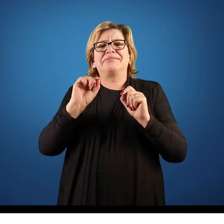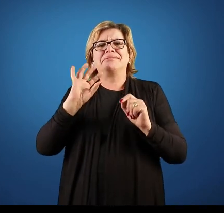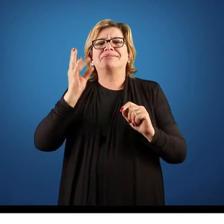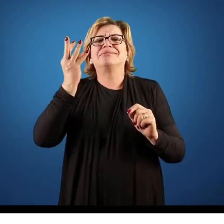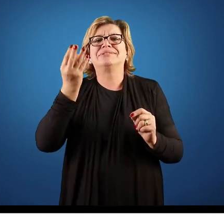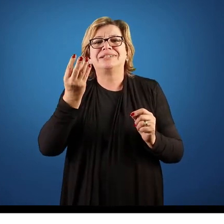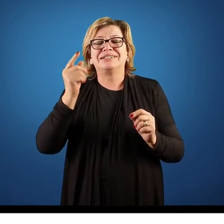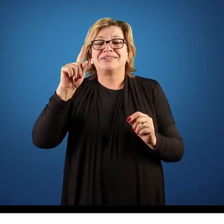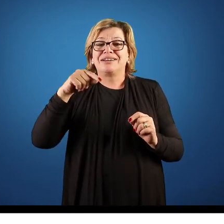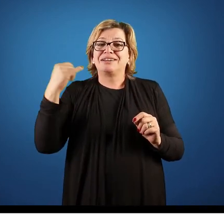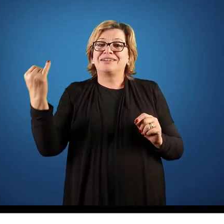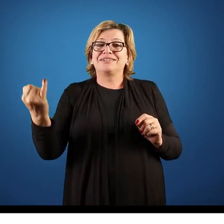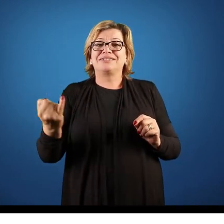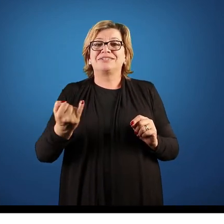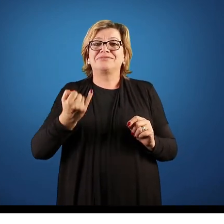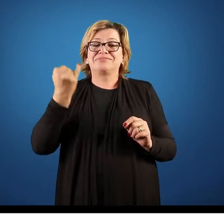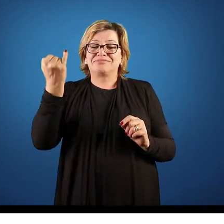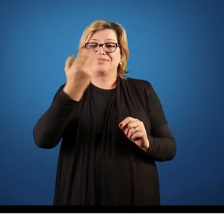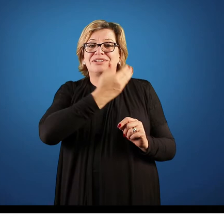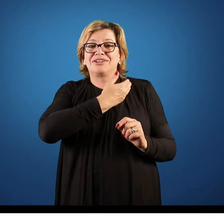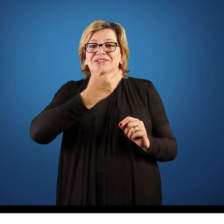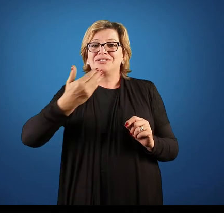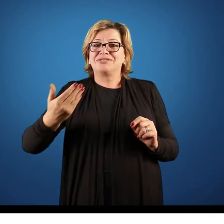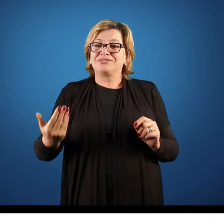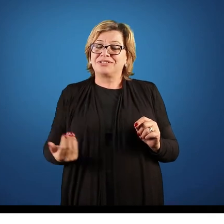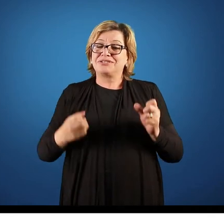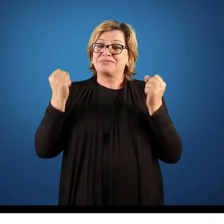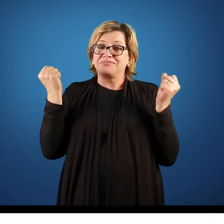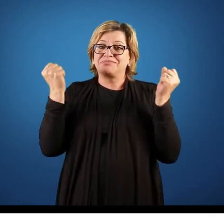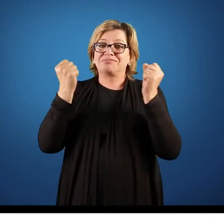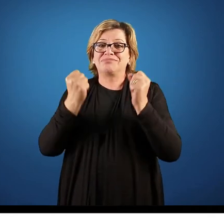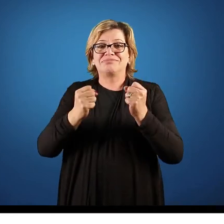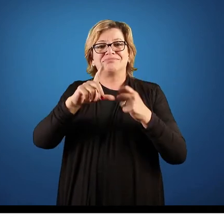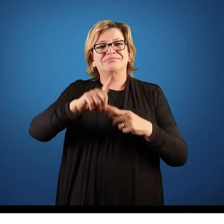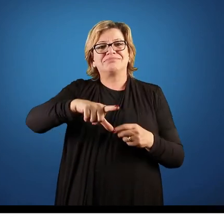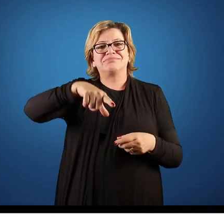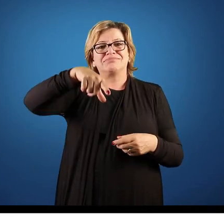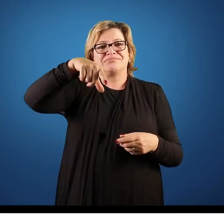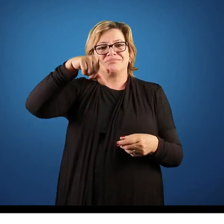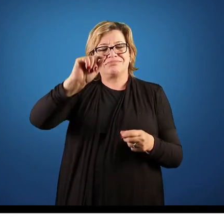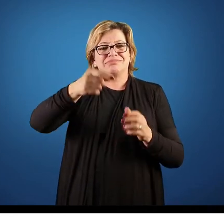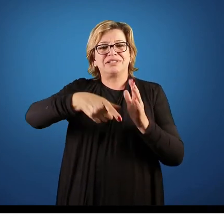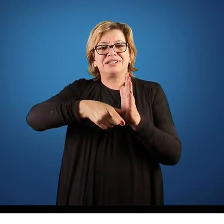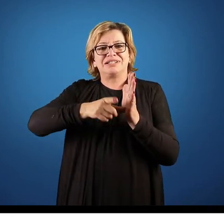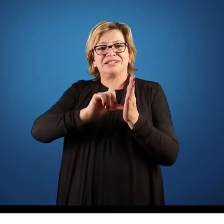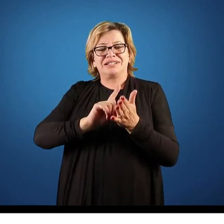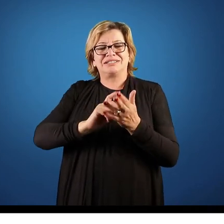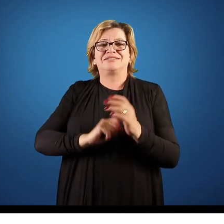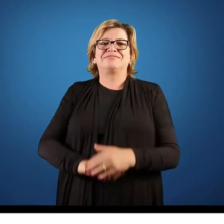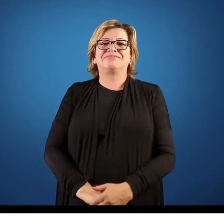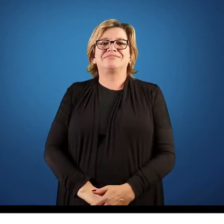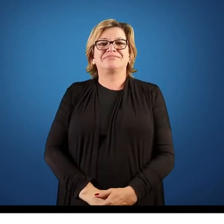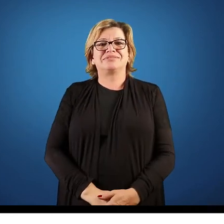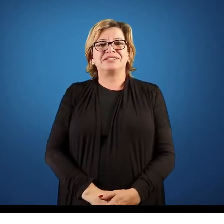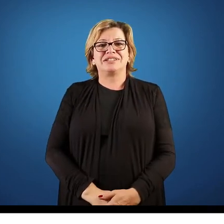o que acontece? É muito importante que os governantes possam tomar essas decisões antes. isso é feito através da análise de cenários.